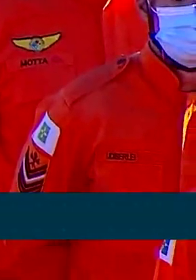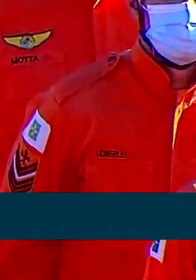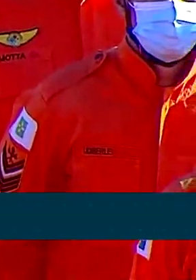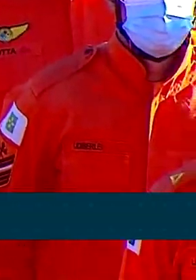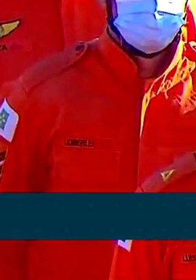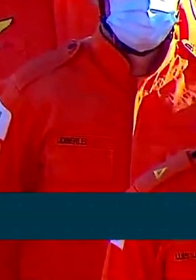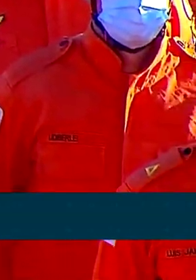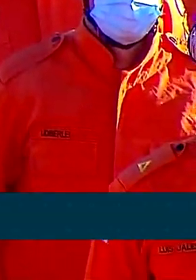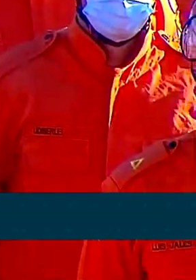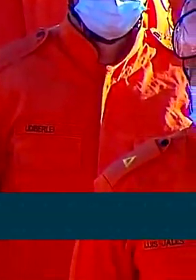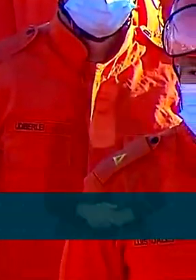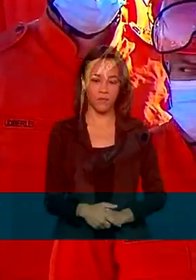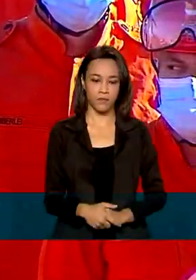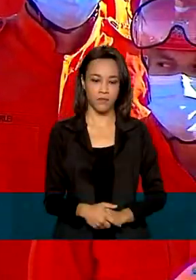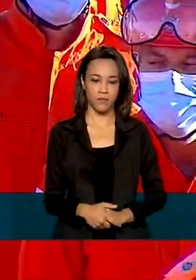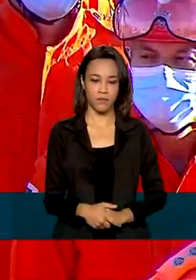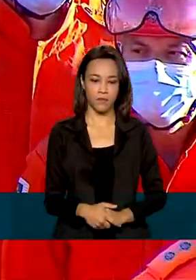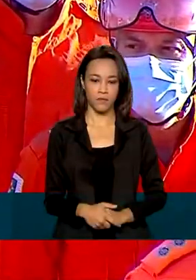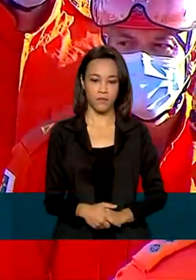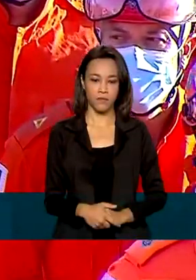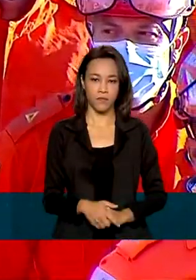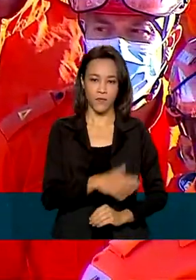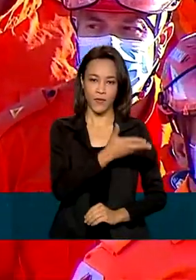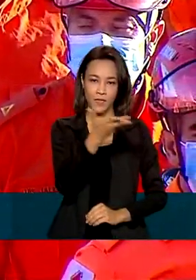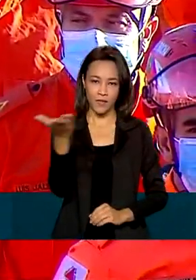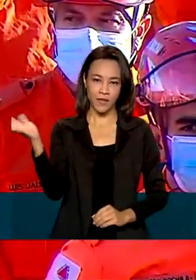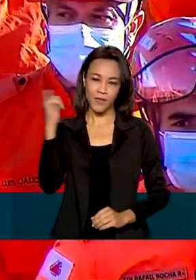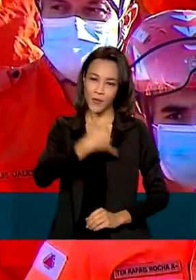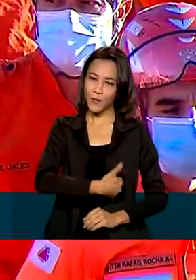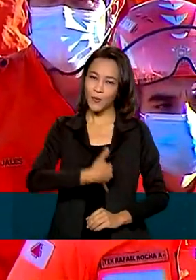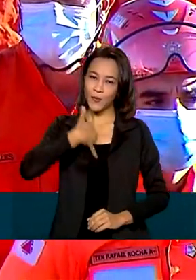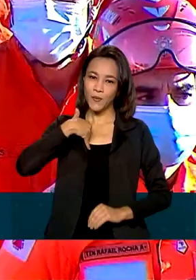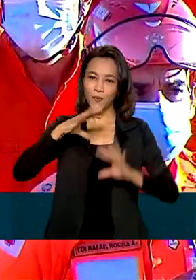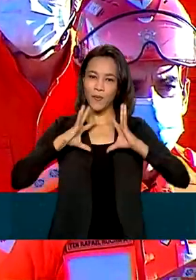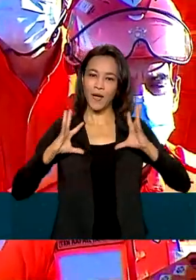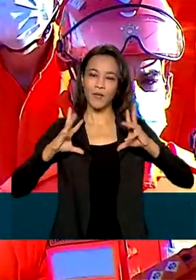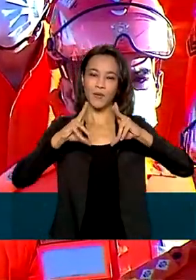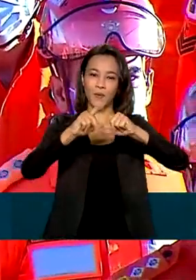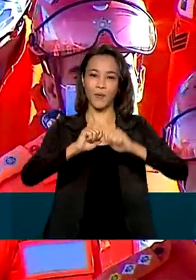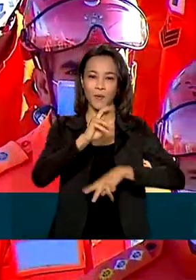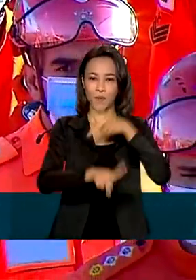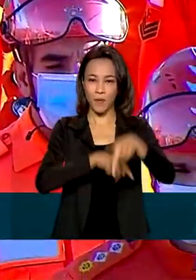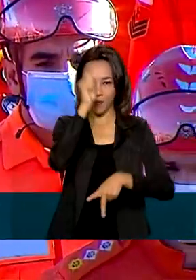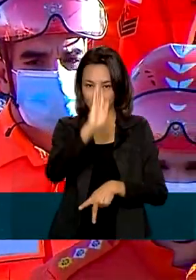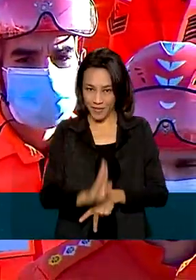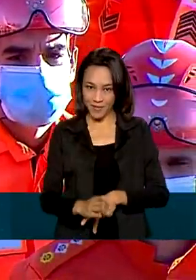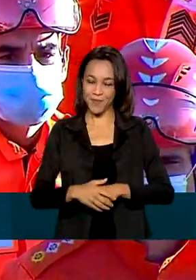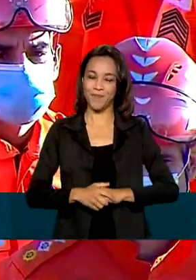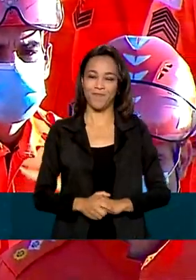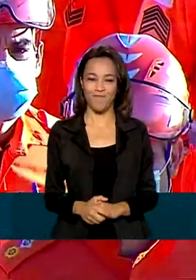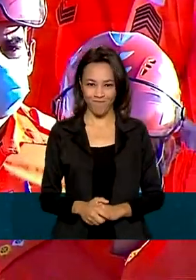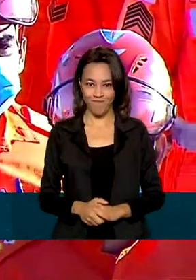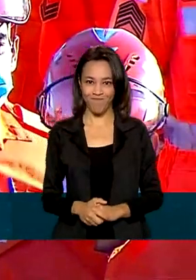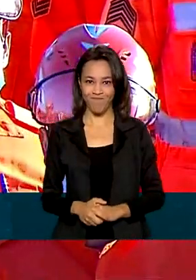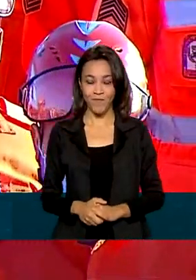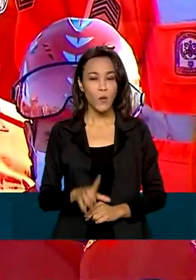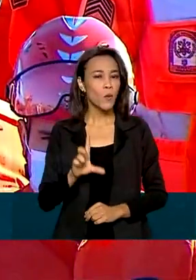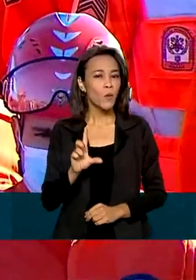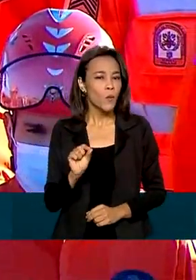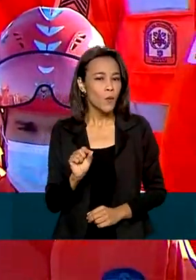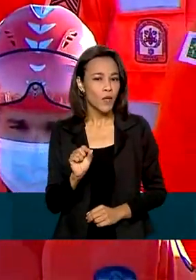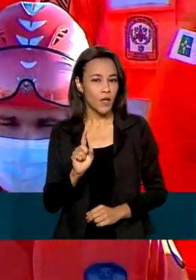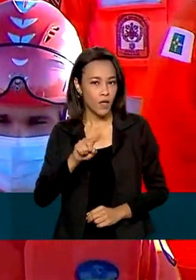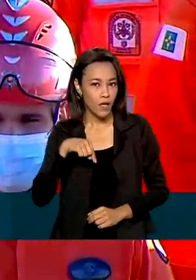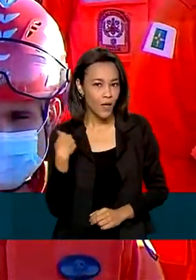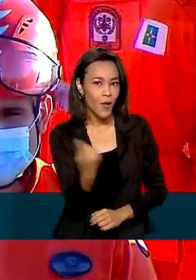Vocês realmente orgulham a todos nós brasileiros. E o que a gente